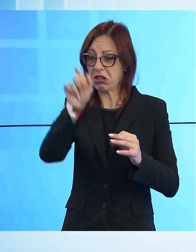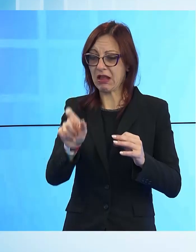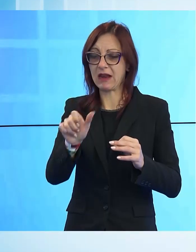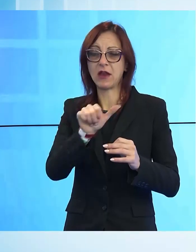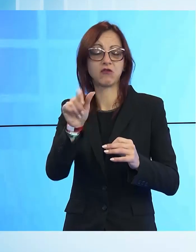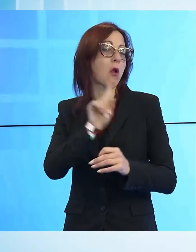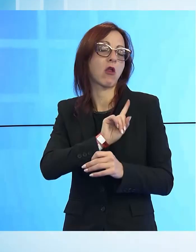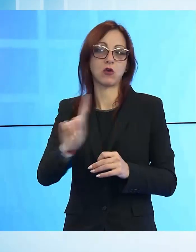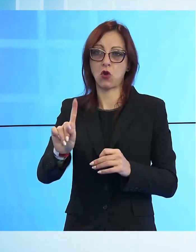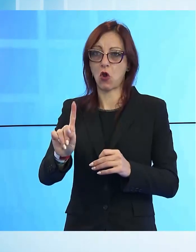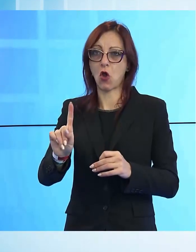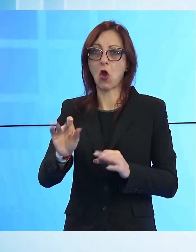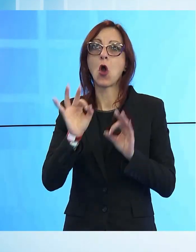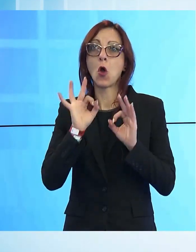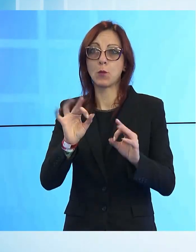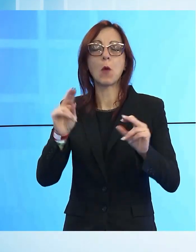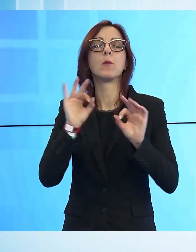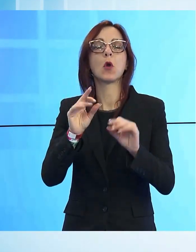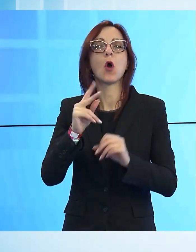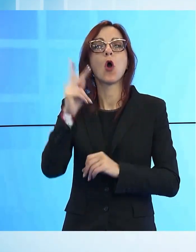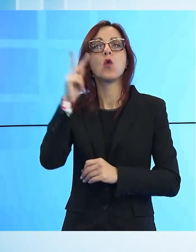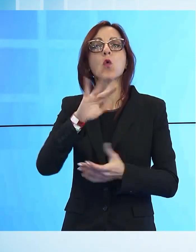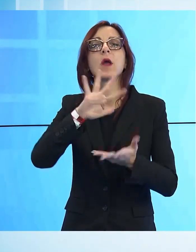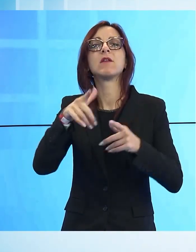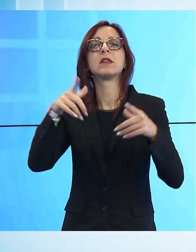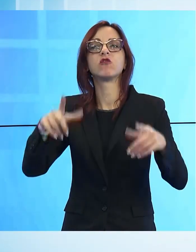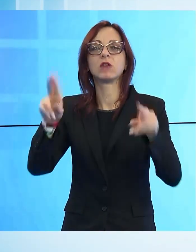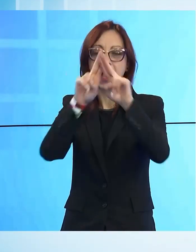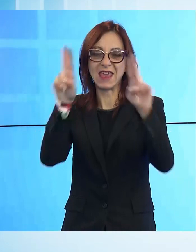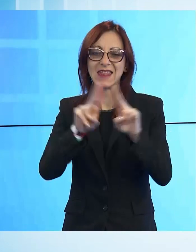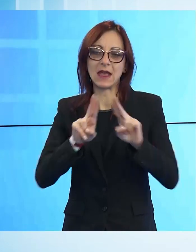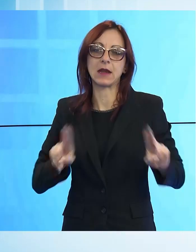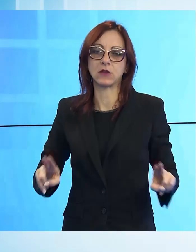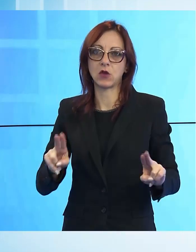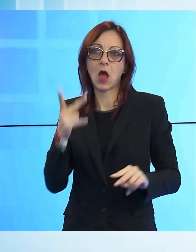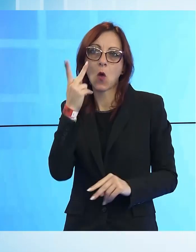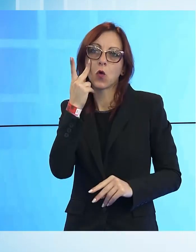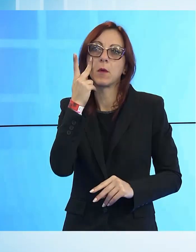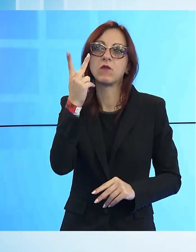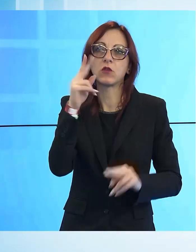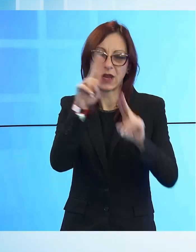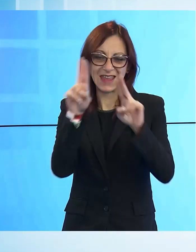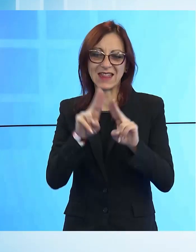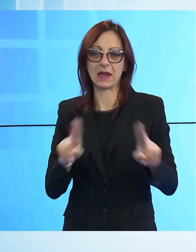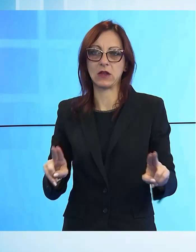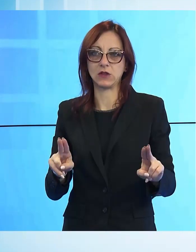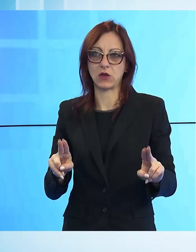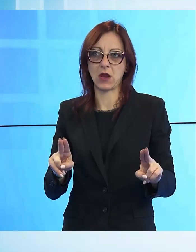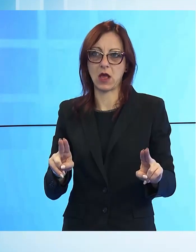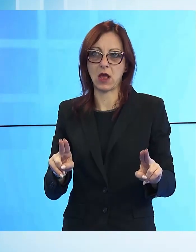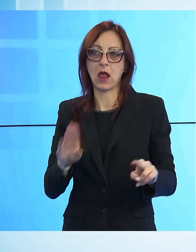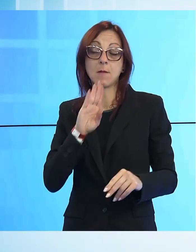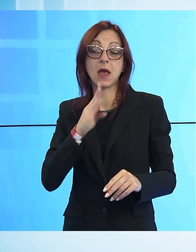definitivamente internazionale. Questa proiezione internazionale è ciò che vogliamo per la nostra città. Come abbiamo